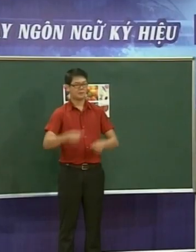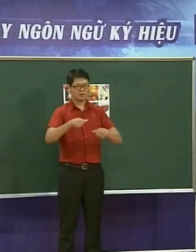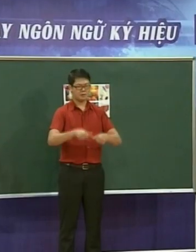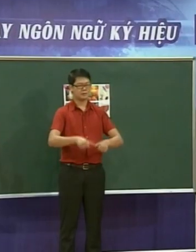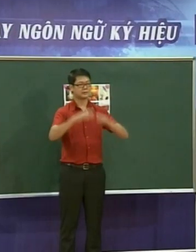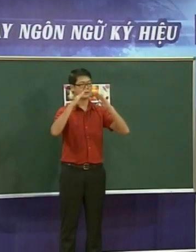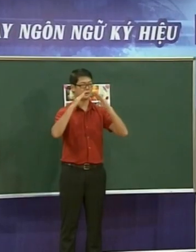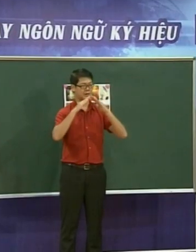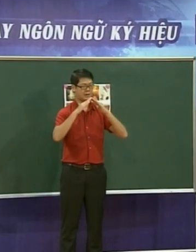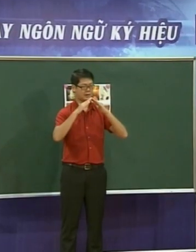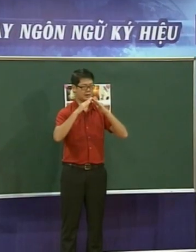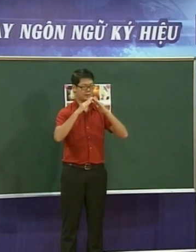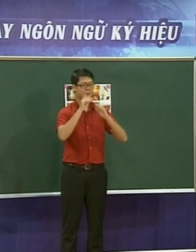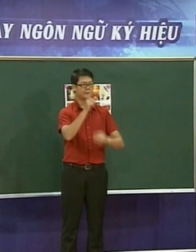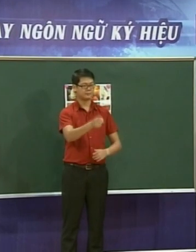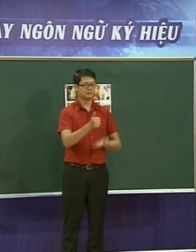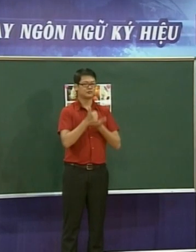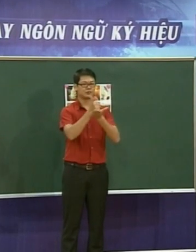Bây giờ chúng ta cùng thực hành mẫu câu tiếp theo nhé